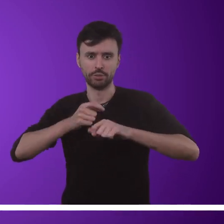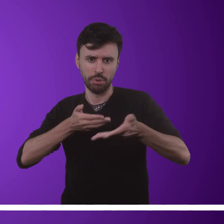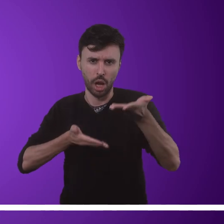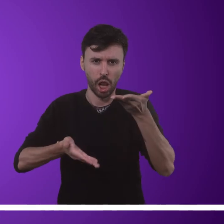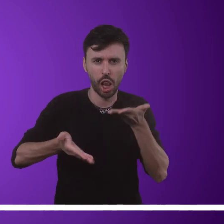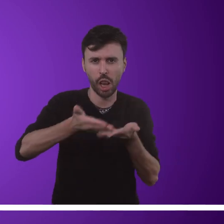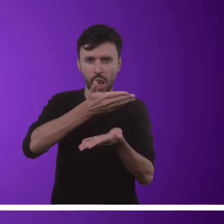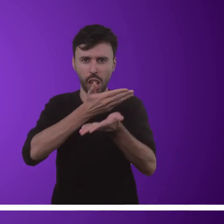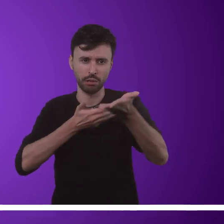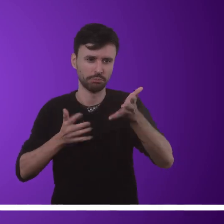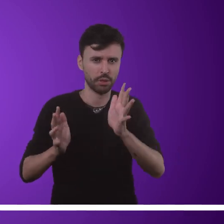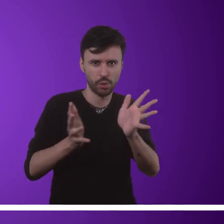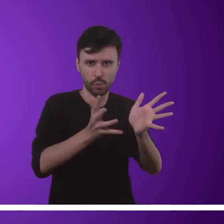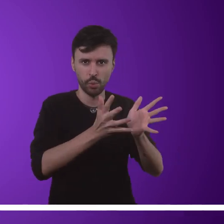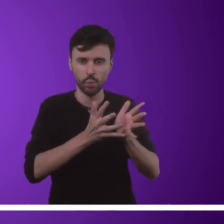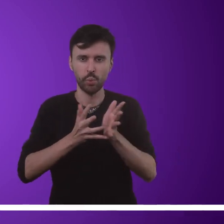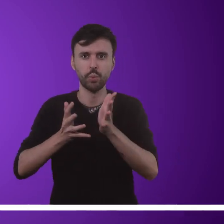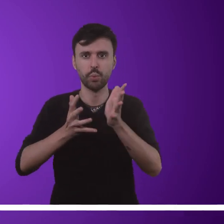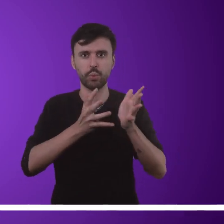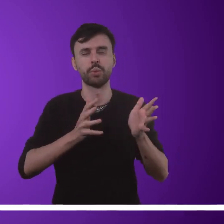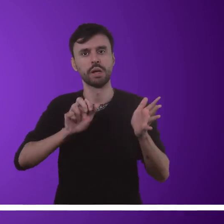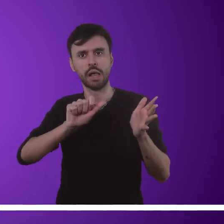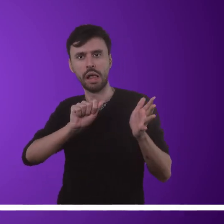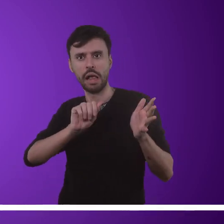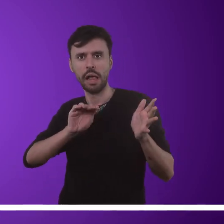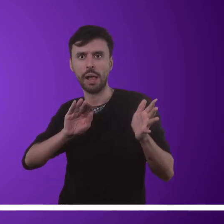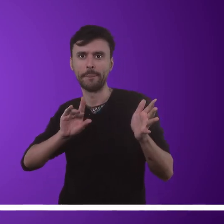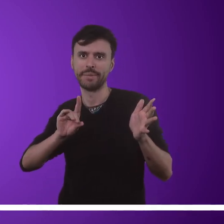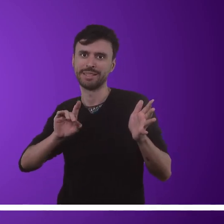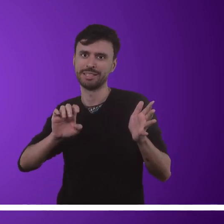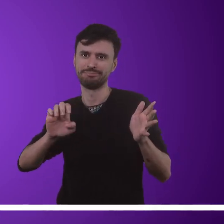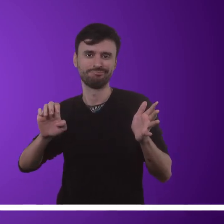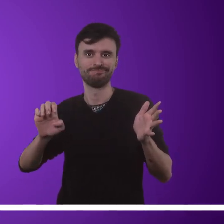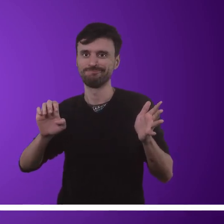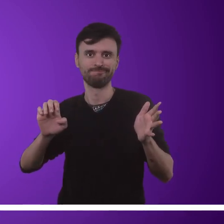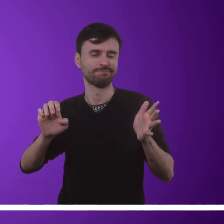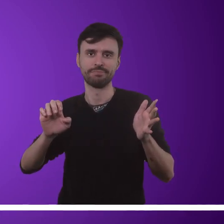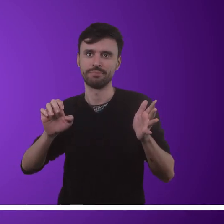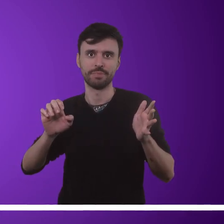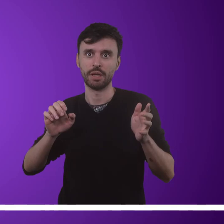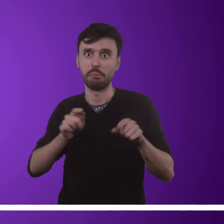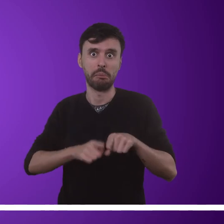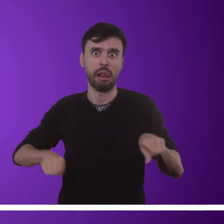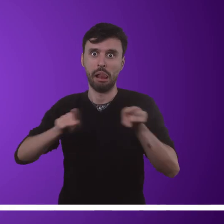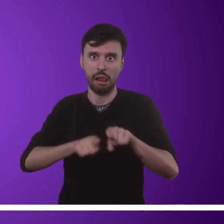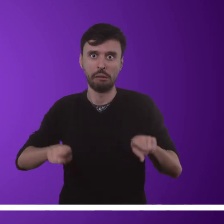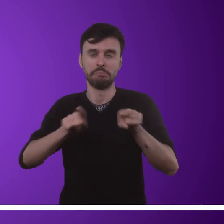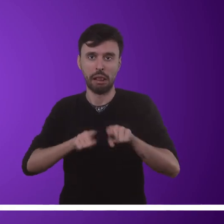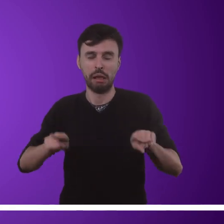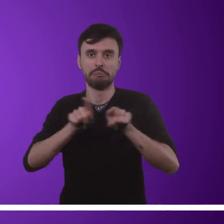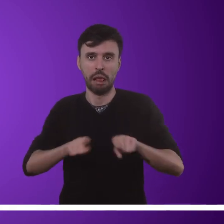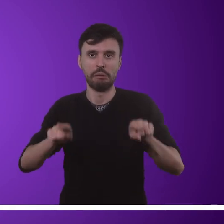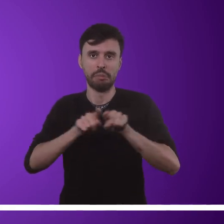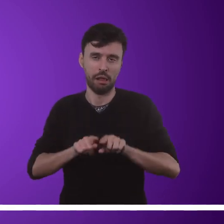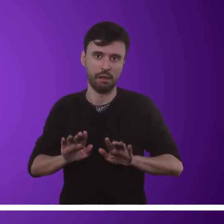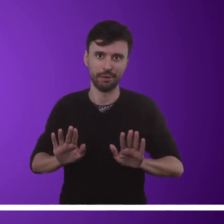na prática da conversação, os sinais do alfabeto datilológico não devem ser usados em demasia.